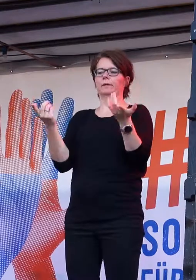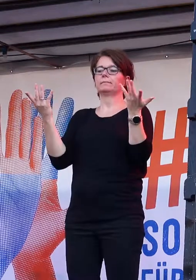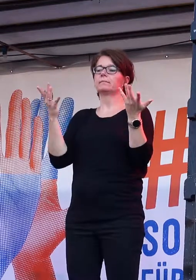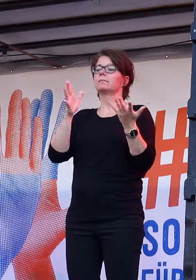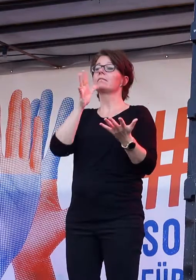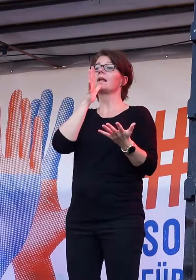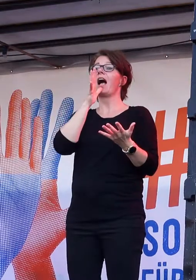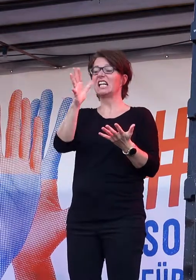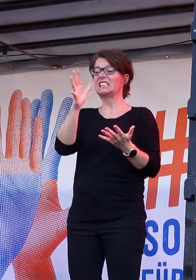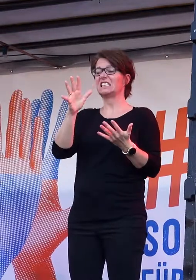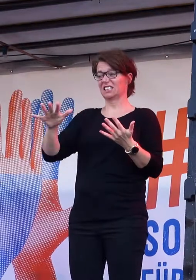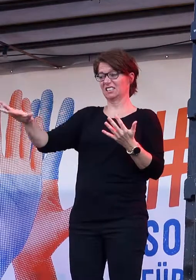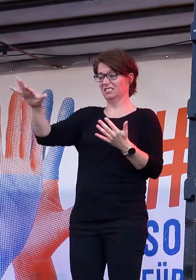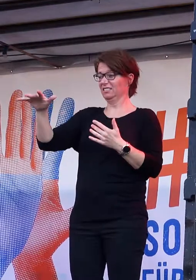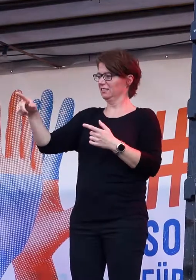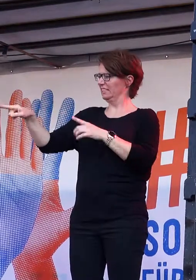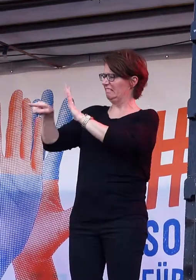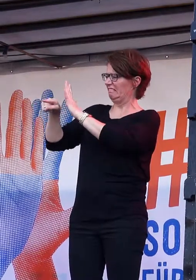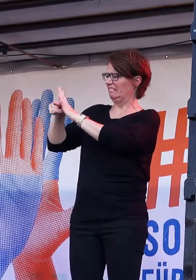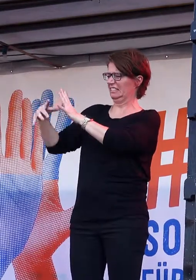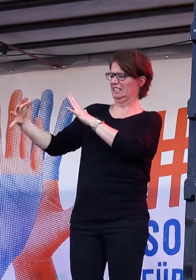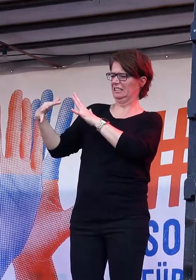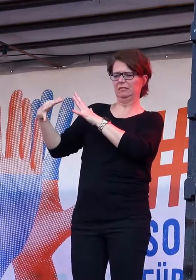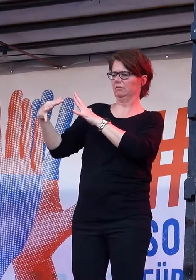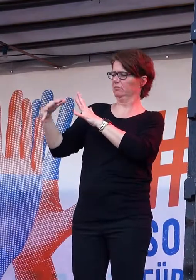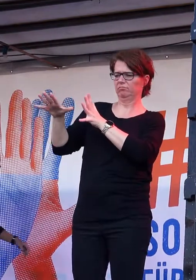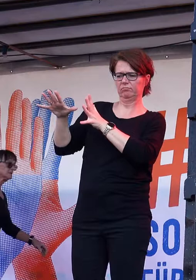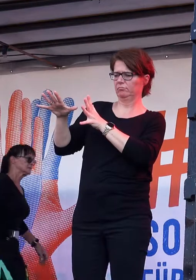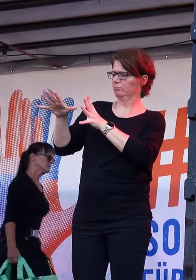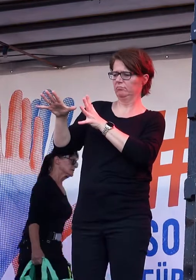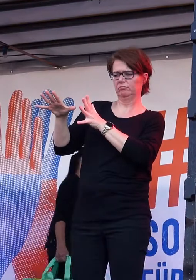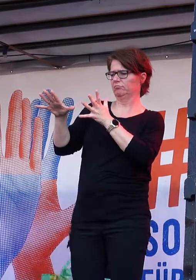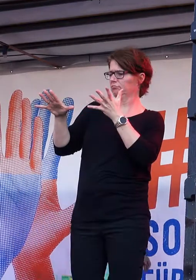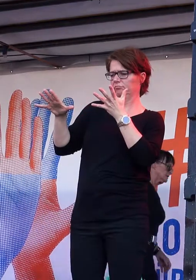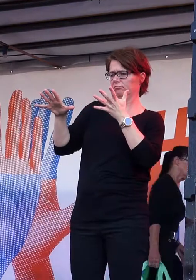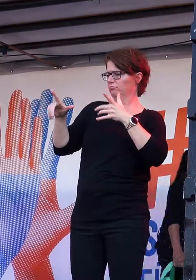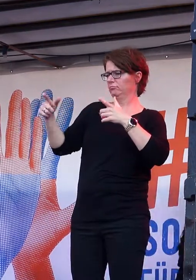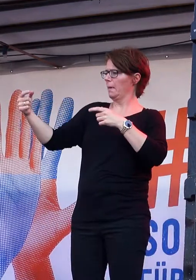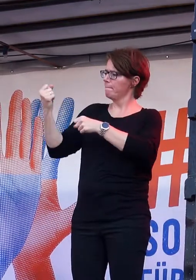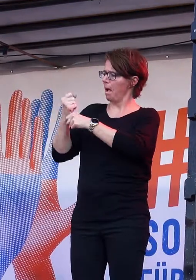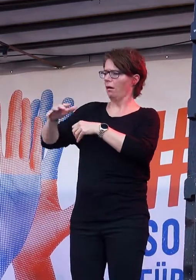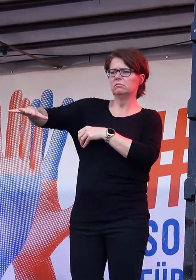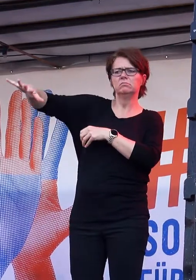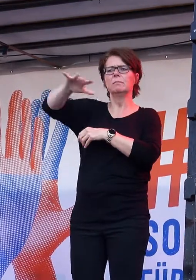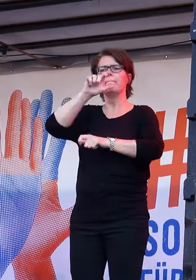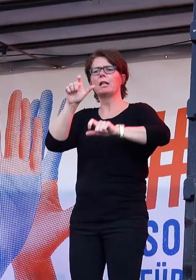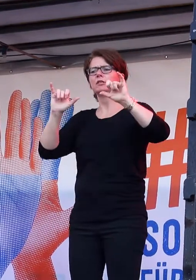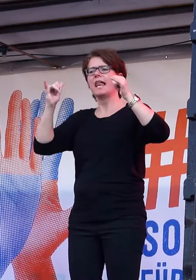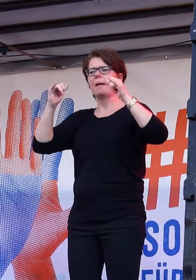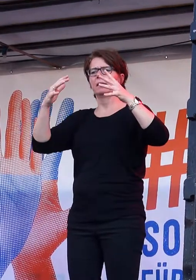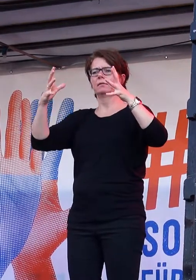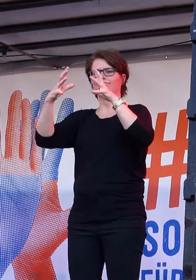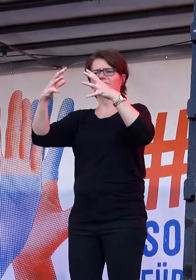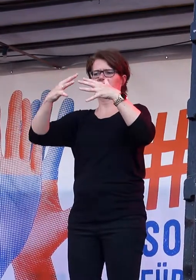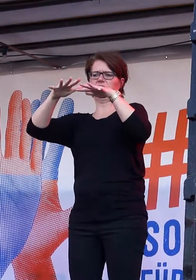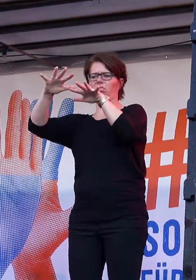beschädigt auch unser Zusammenleben. Aber Liebe, Liebe tut der Seele gut. Auch das hängt als